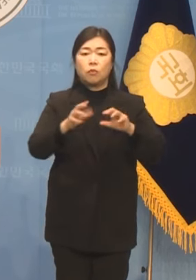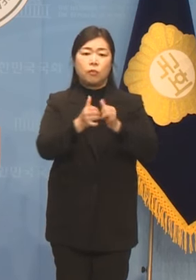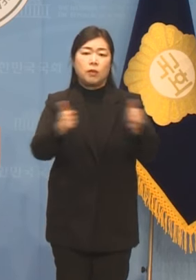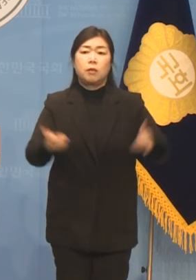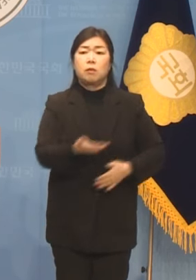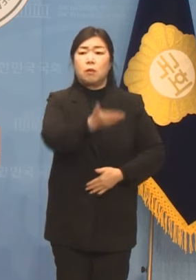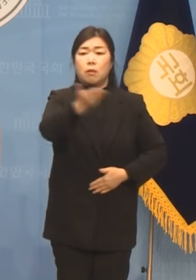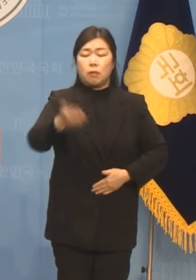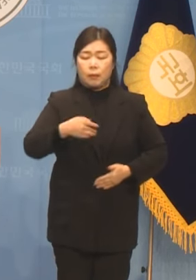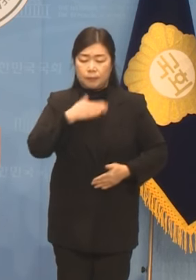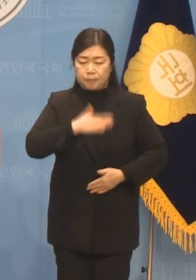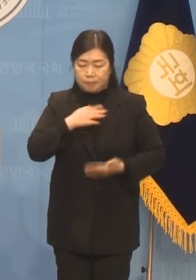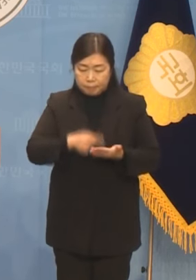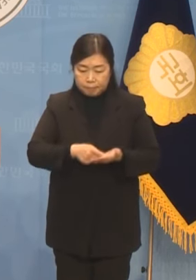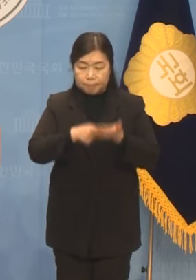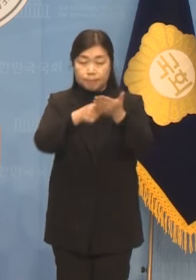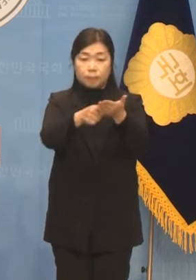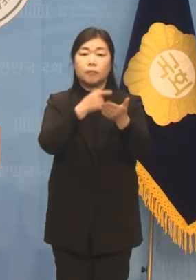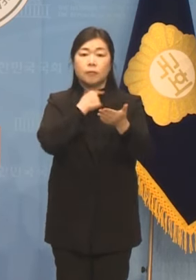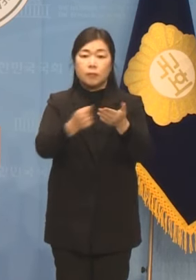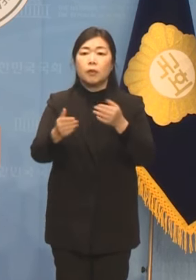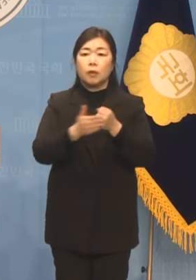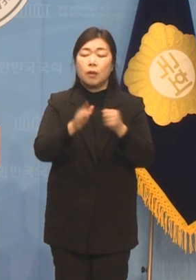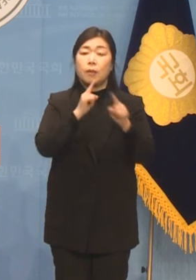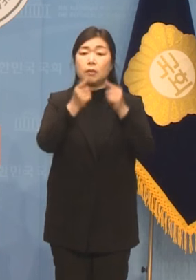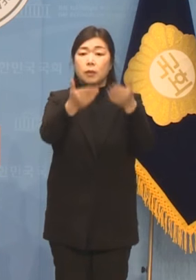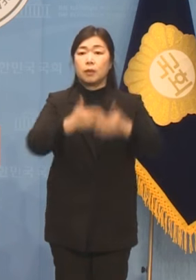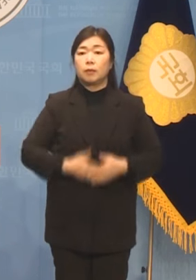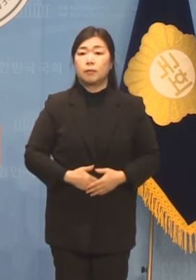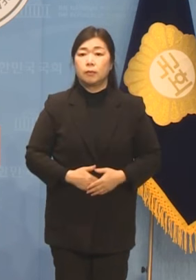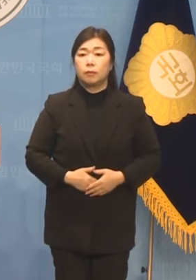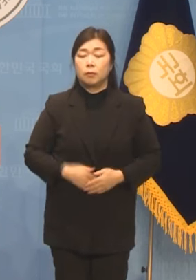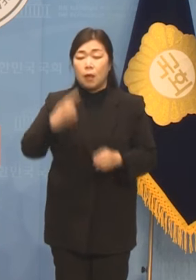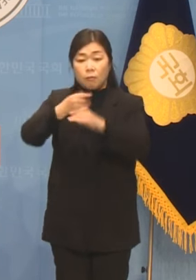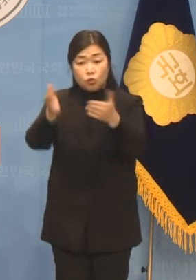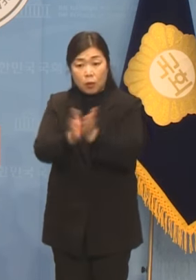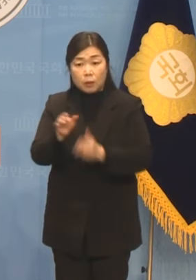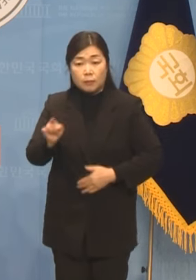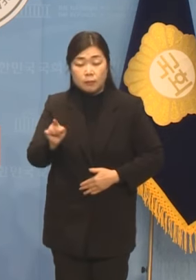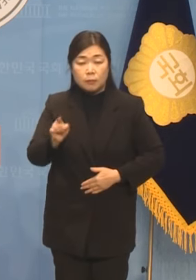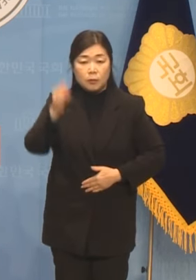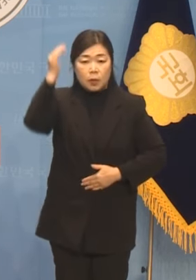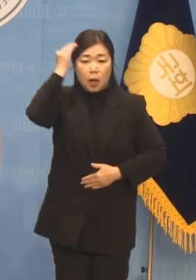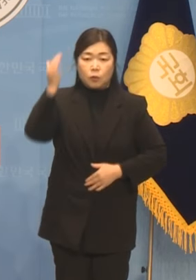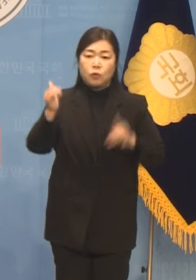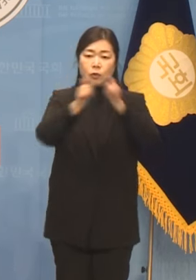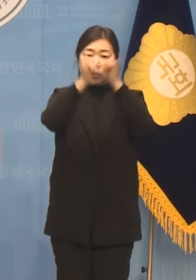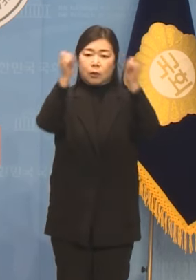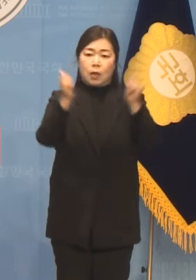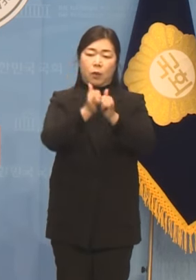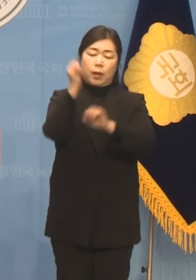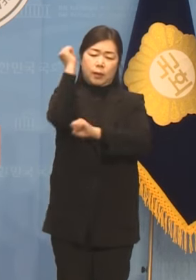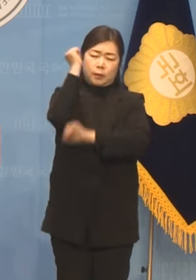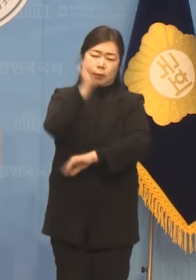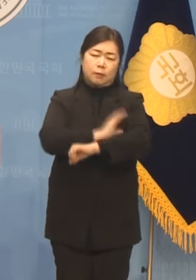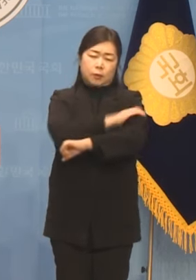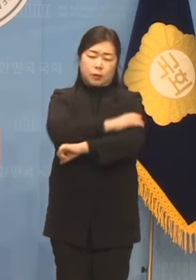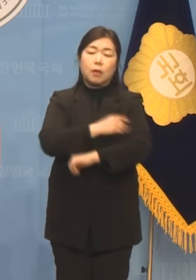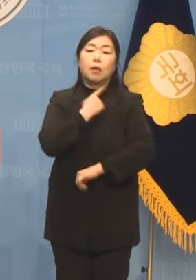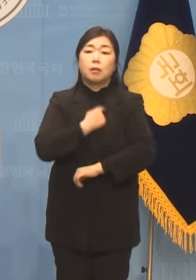드려야겠다는 생각에서입니다. 민주당은 한국 사회의 기득권인 고위공직자가